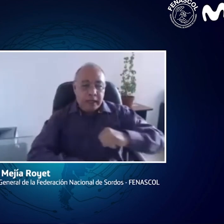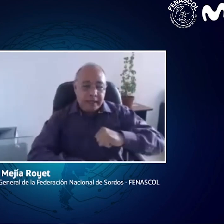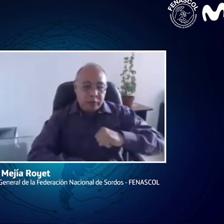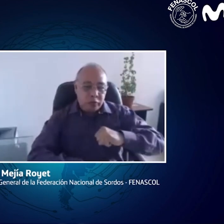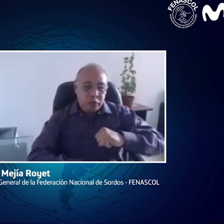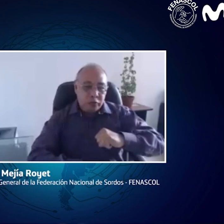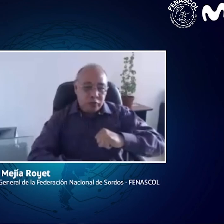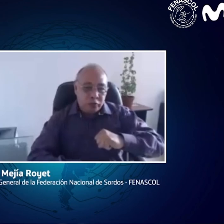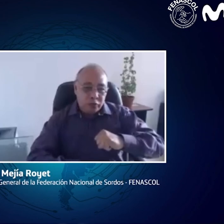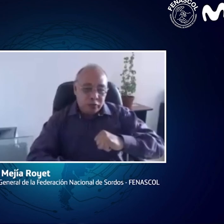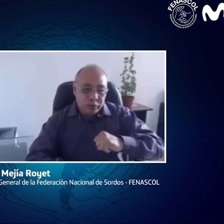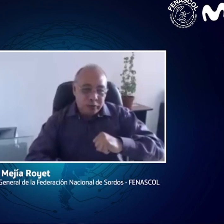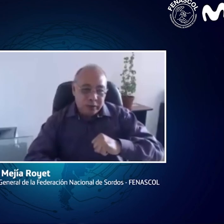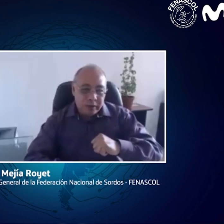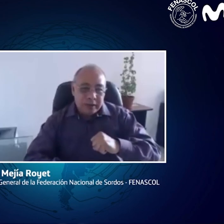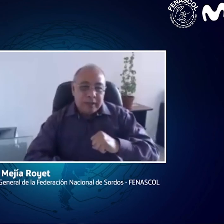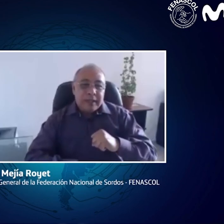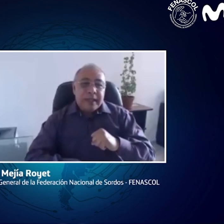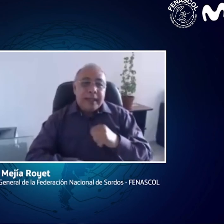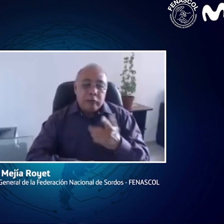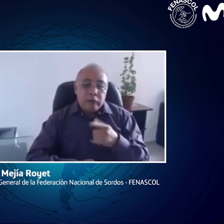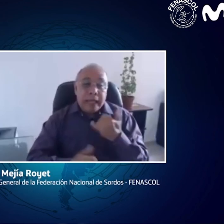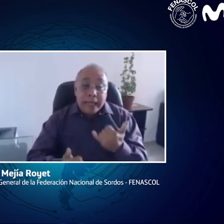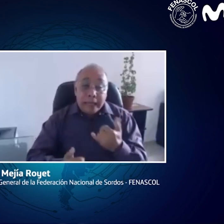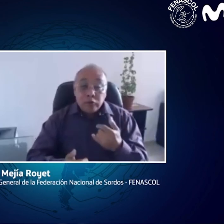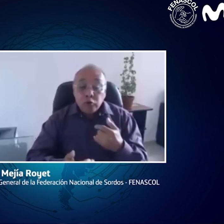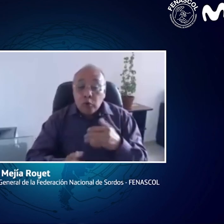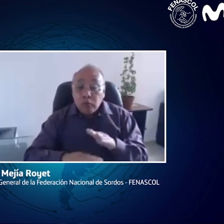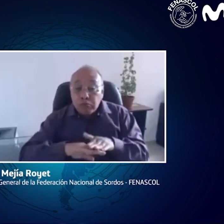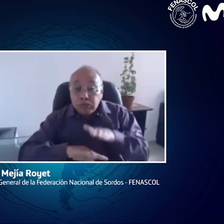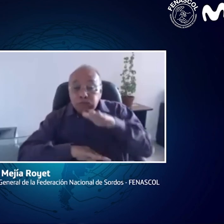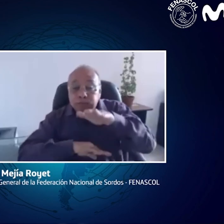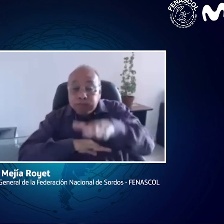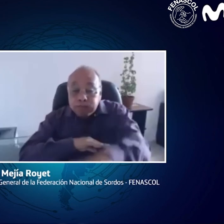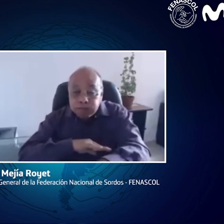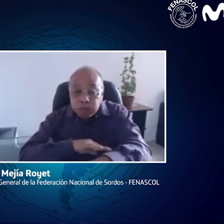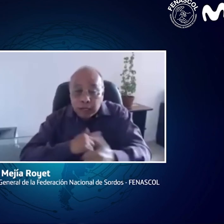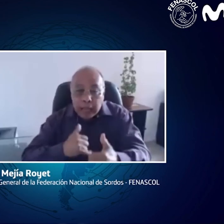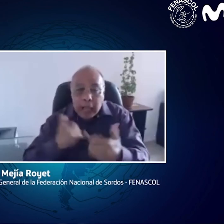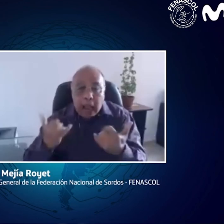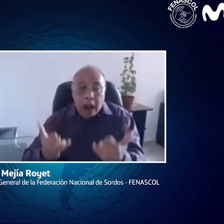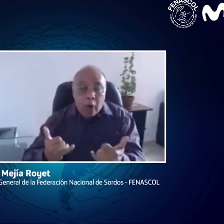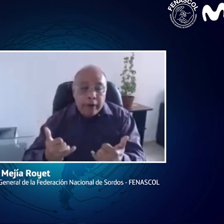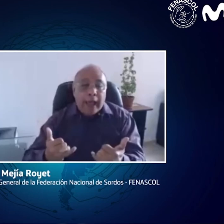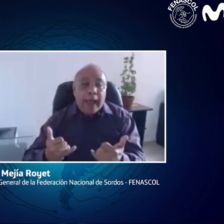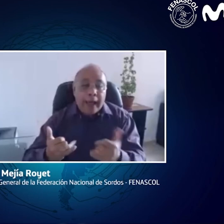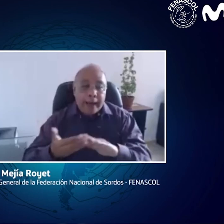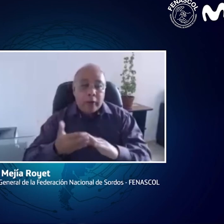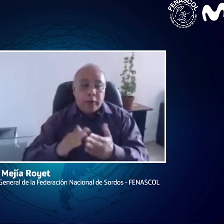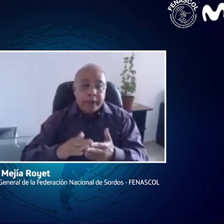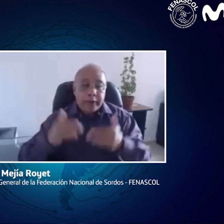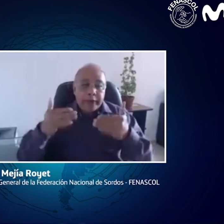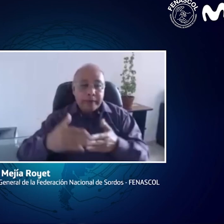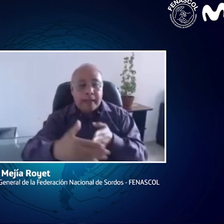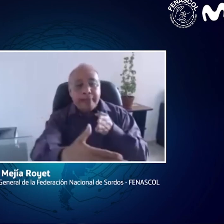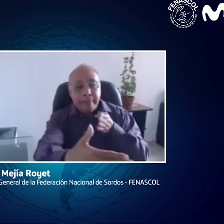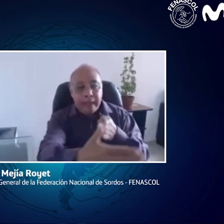hacer la exigencia de estos derechos. Entonces, ahora es el paso que nosotros tenemos desde la